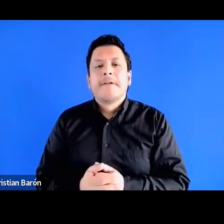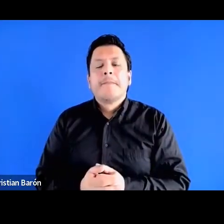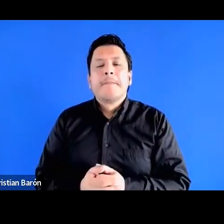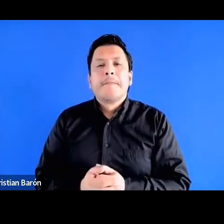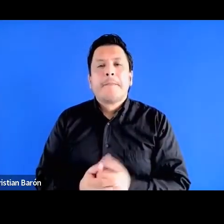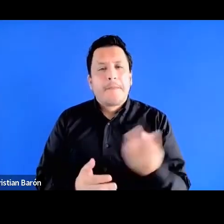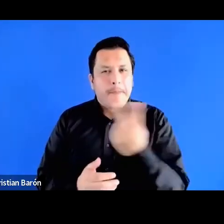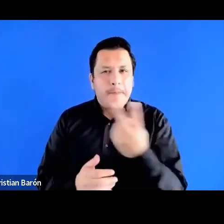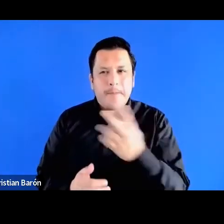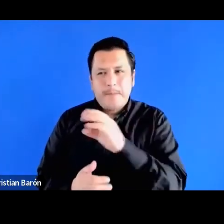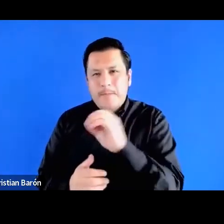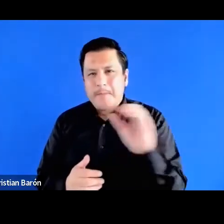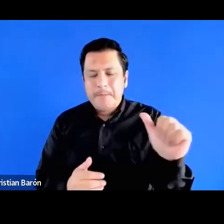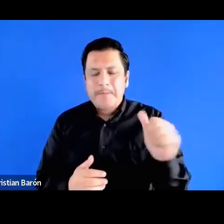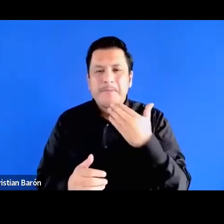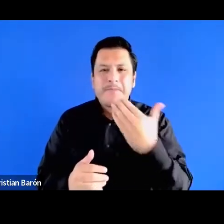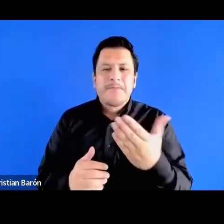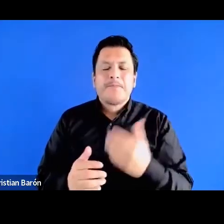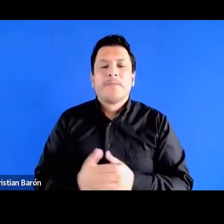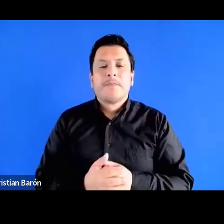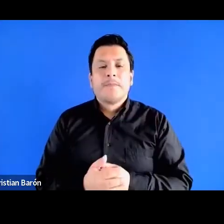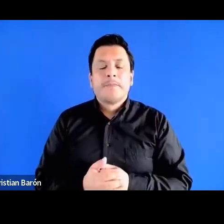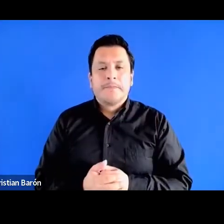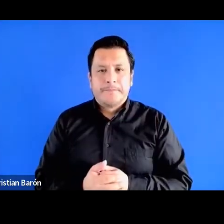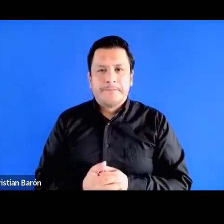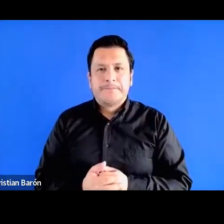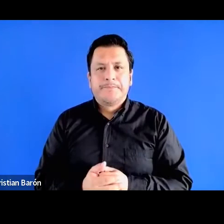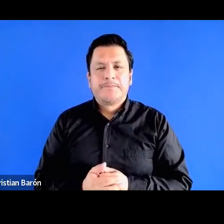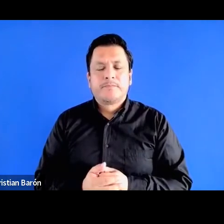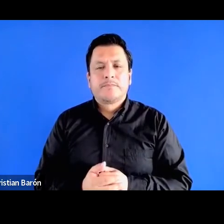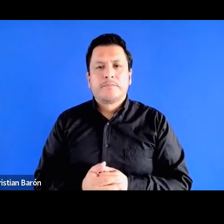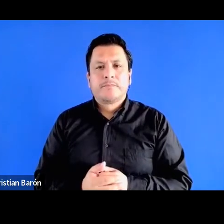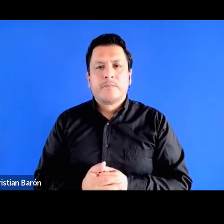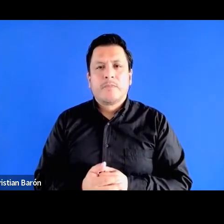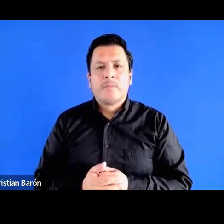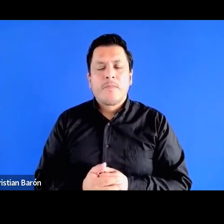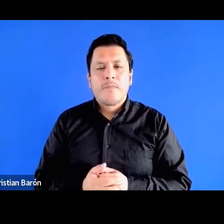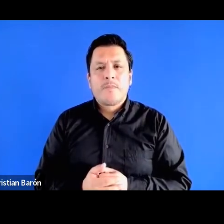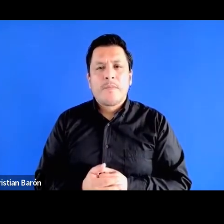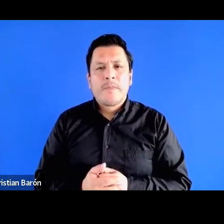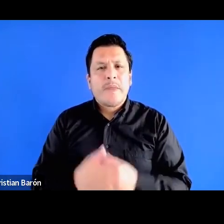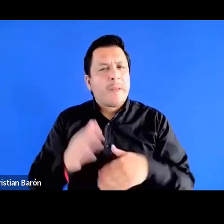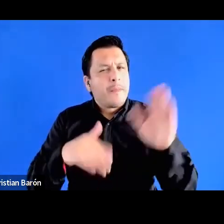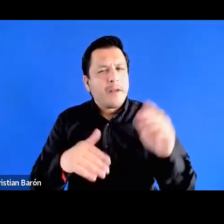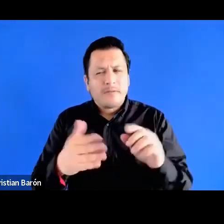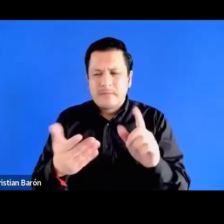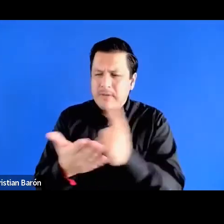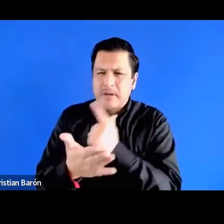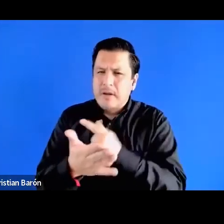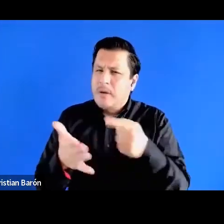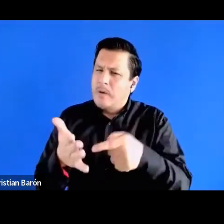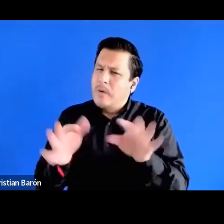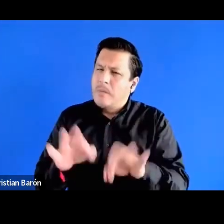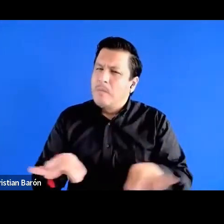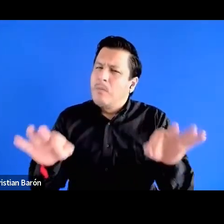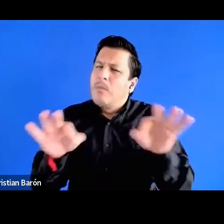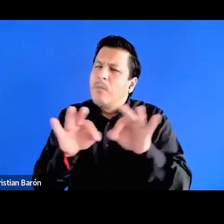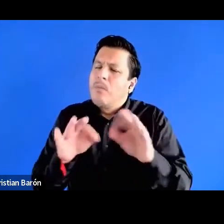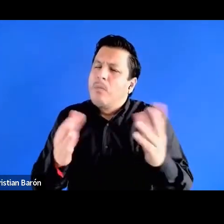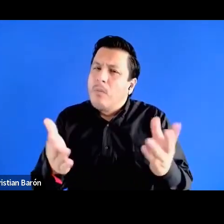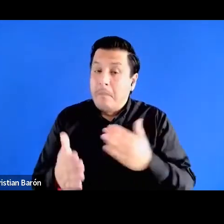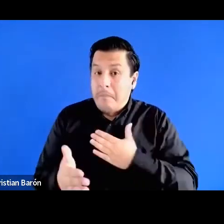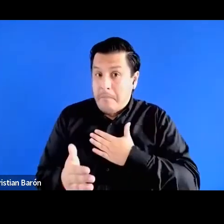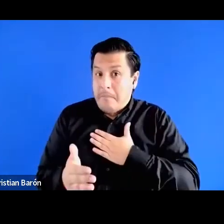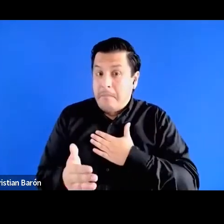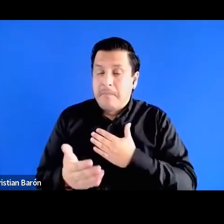un de los aspectos más destacados del libro es para mí